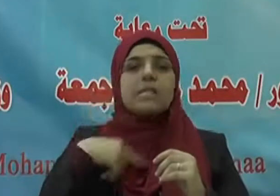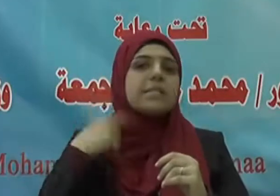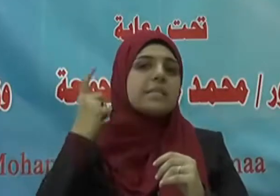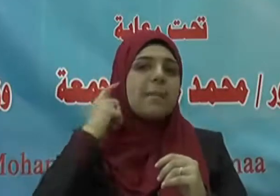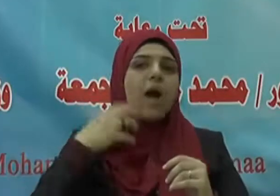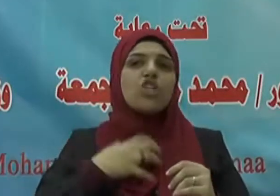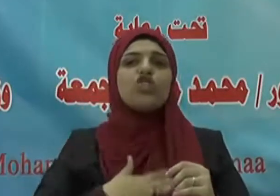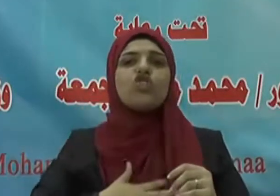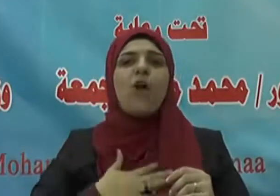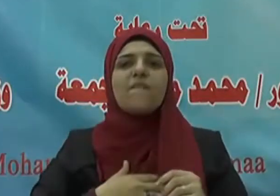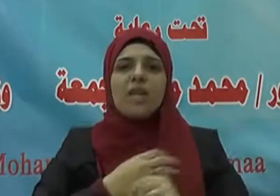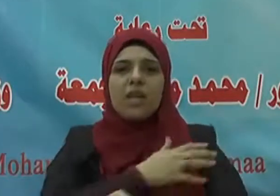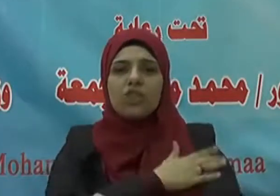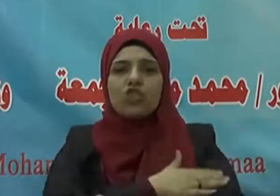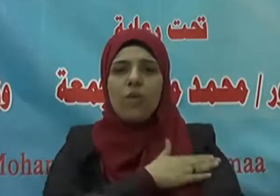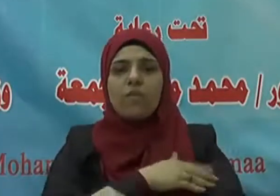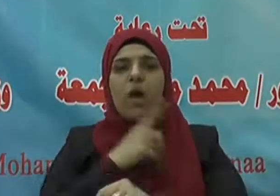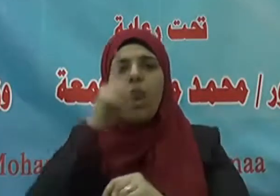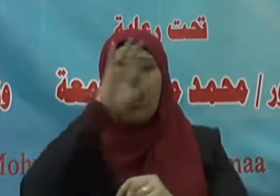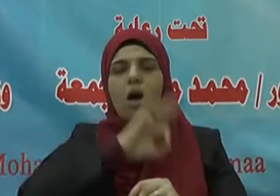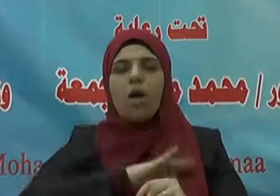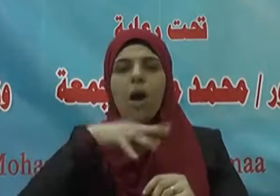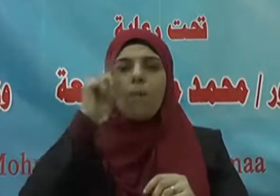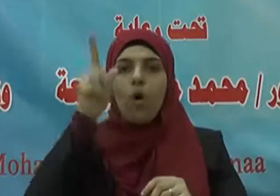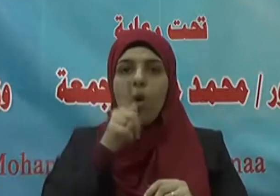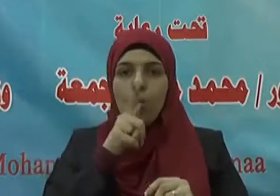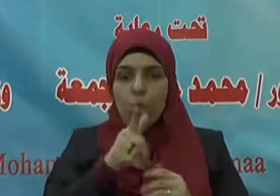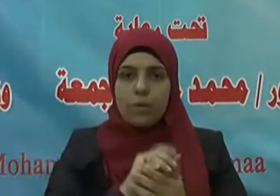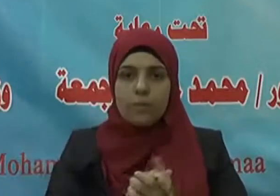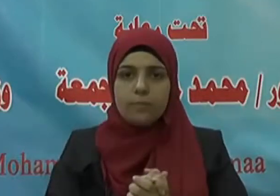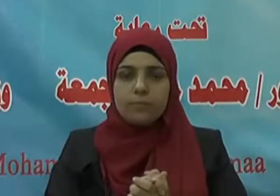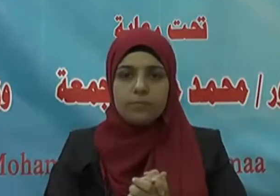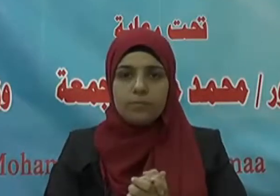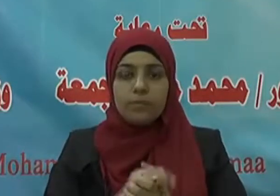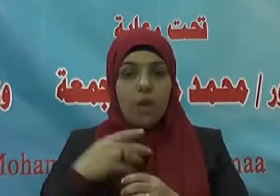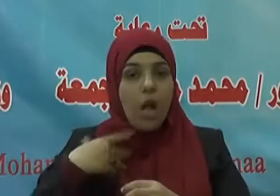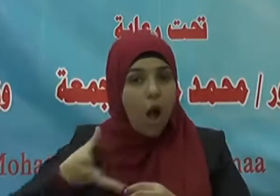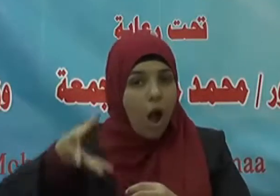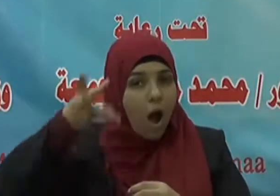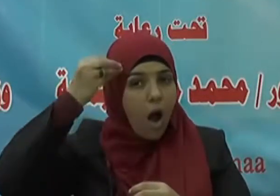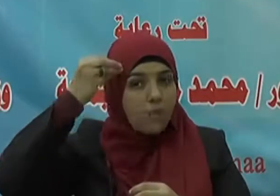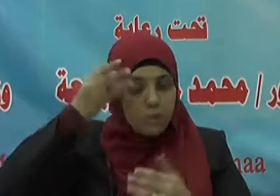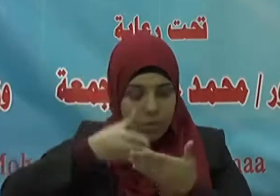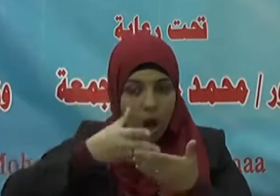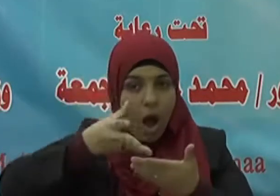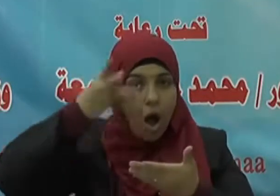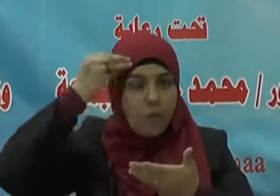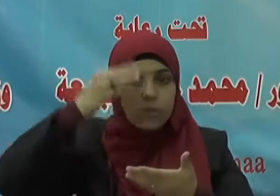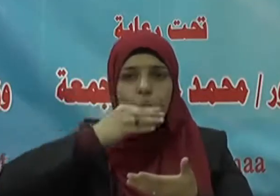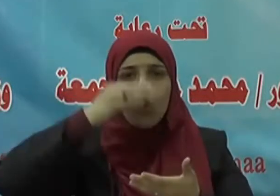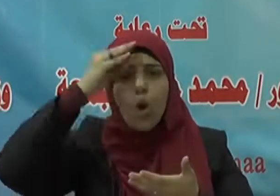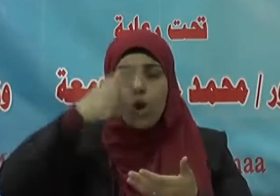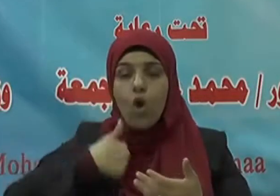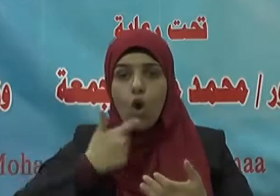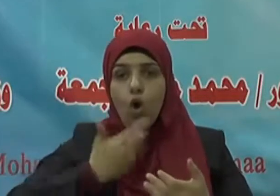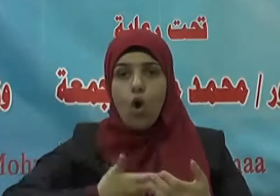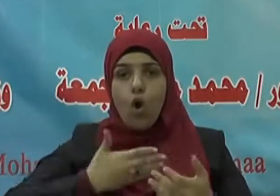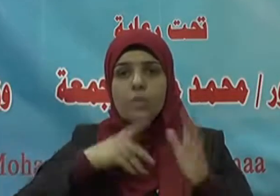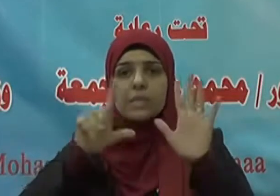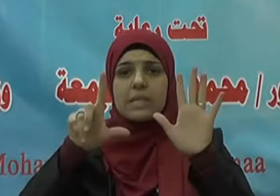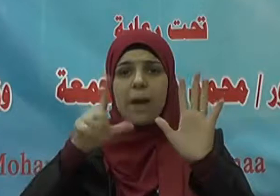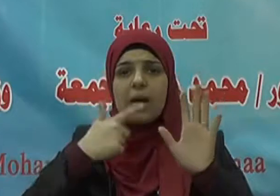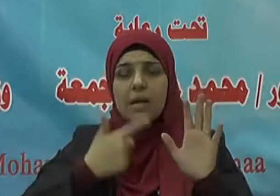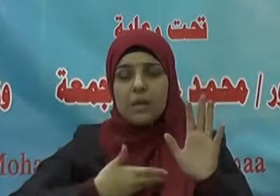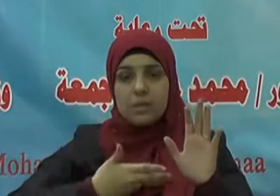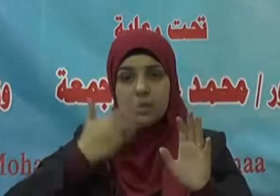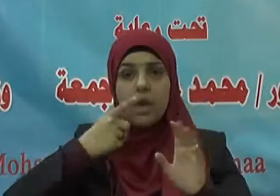الشافعية رحمه الله يقول حفظت القرآن وأنا ابن سبع سنين